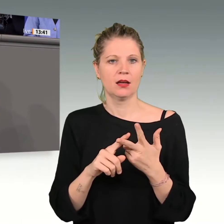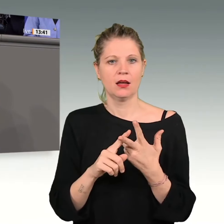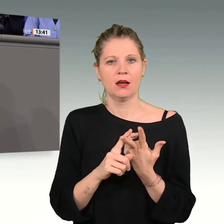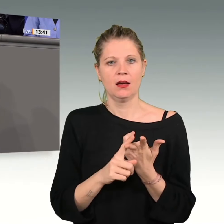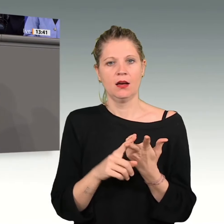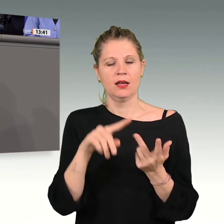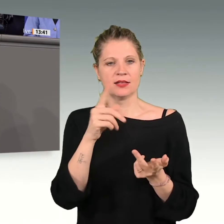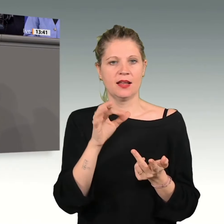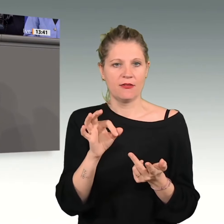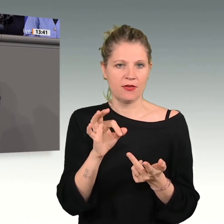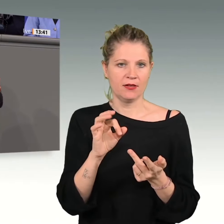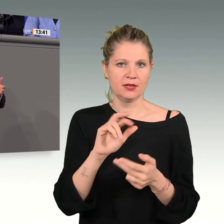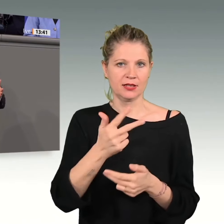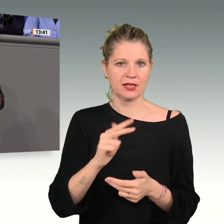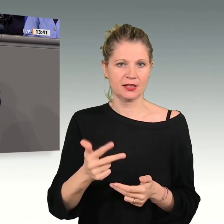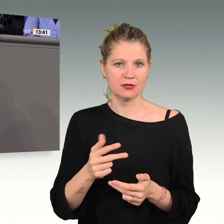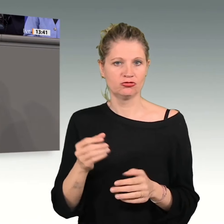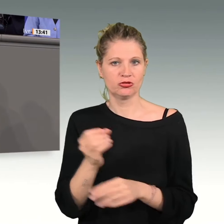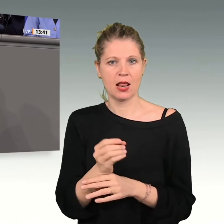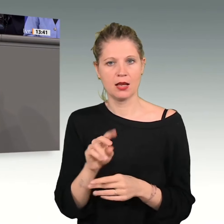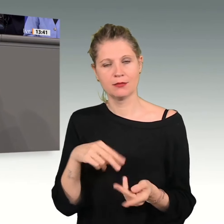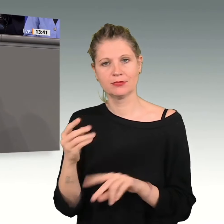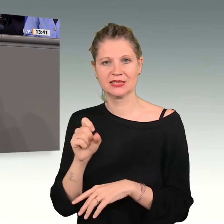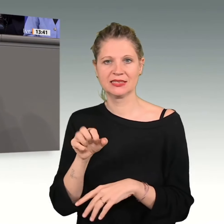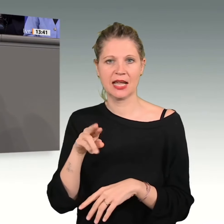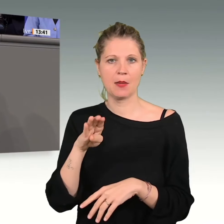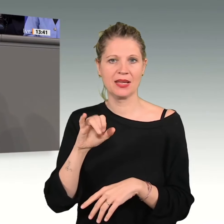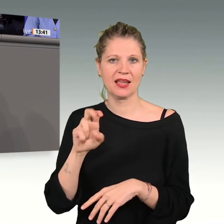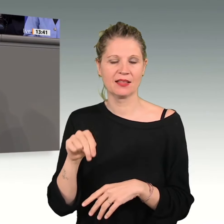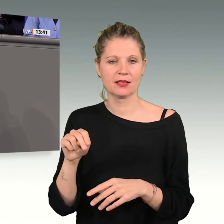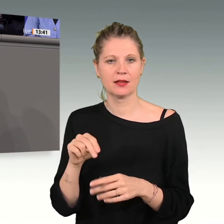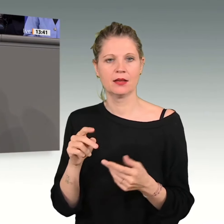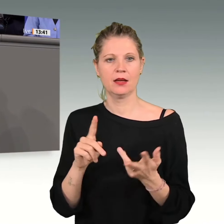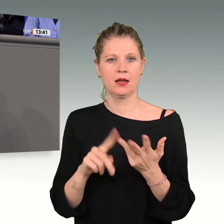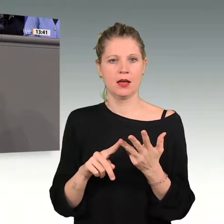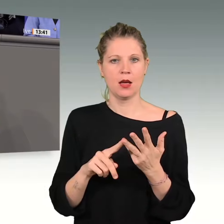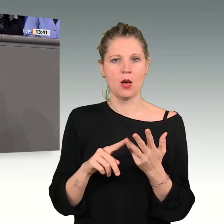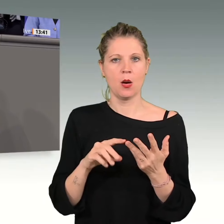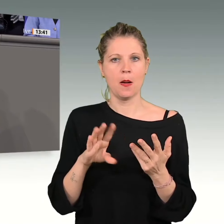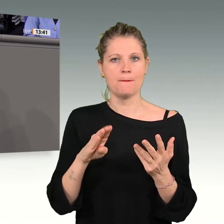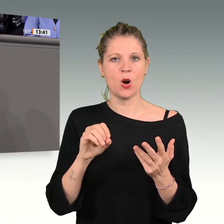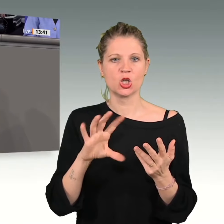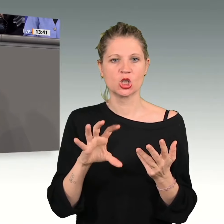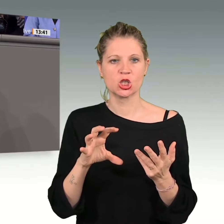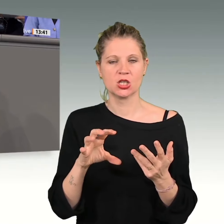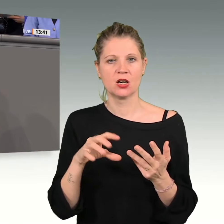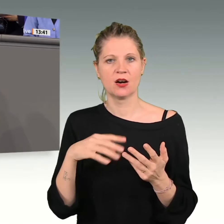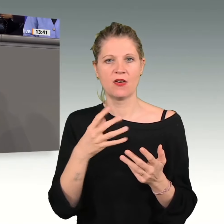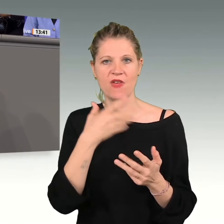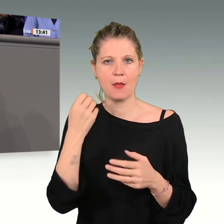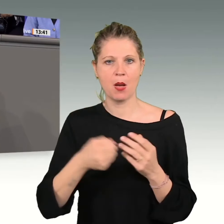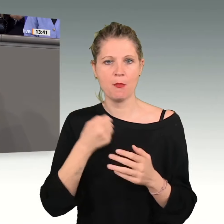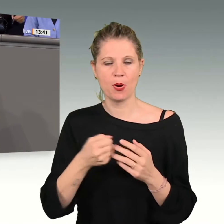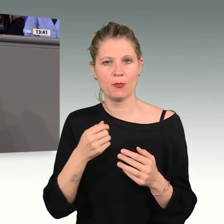rund 6.000 Arbeitsplätze. Bosch, 1.500 Arbeitsplätze im Bereich Wärmepumpen in Polen statt in Deutschland.